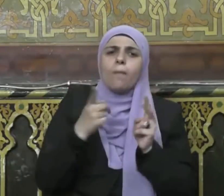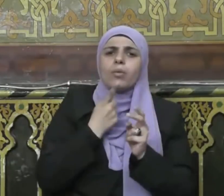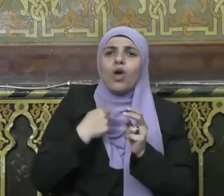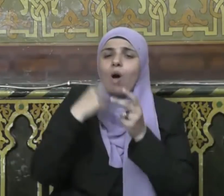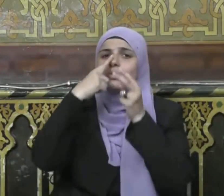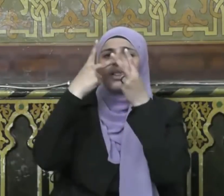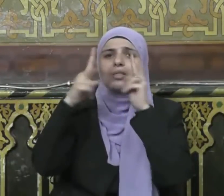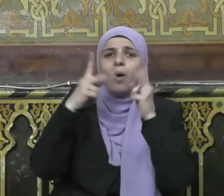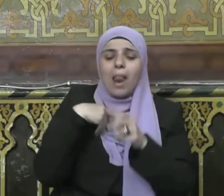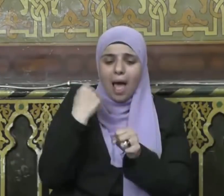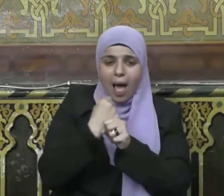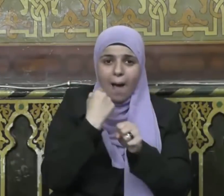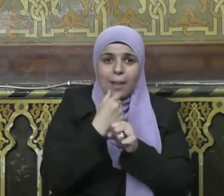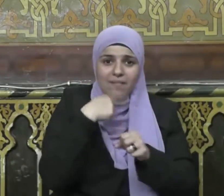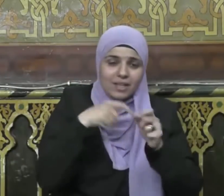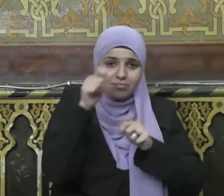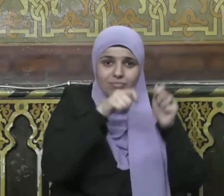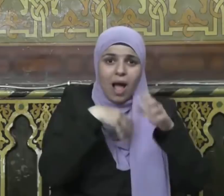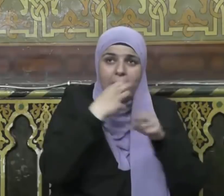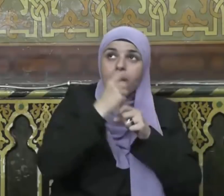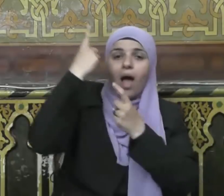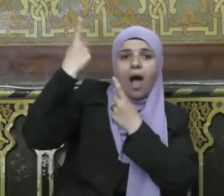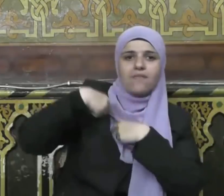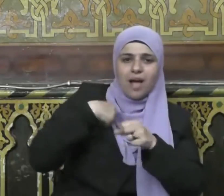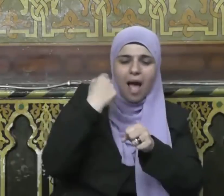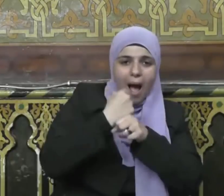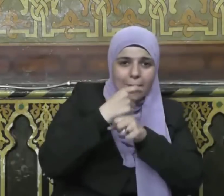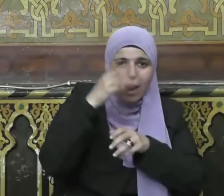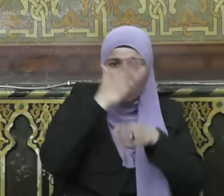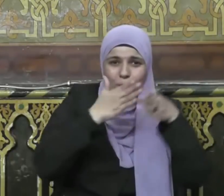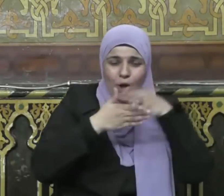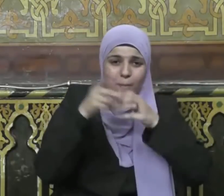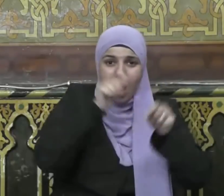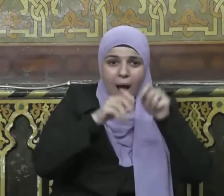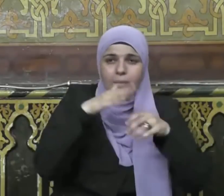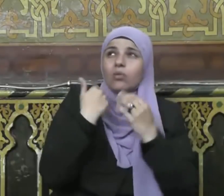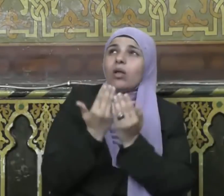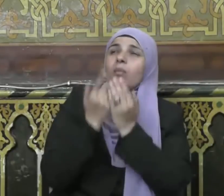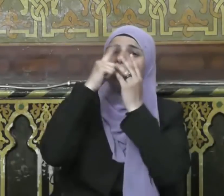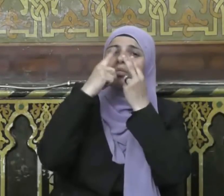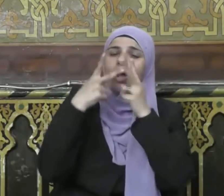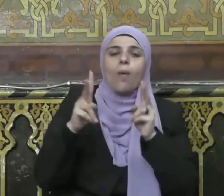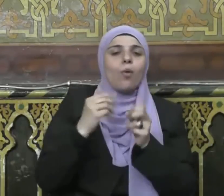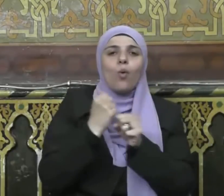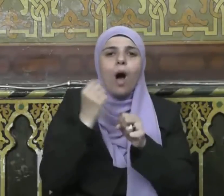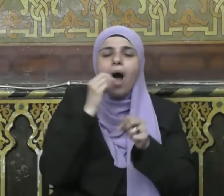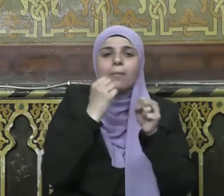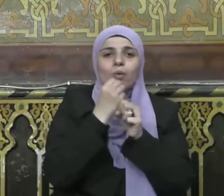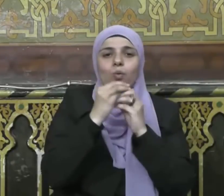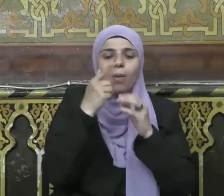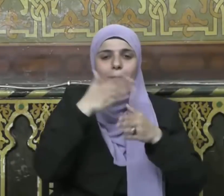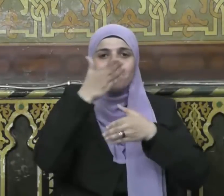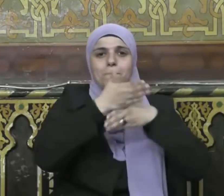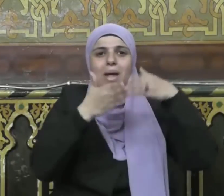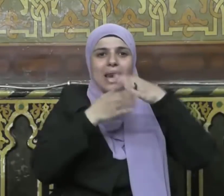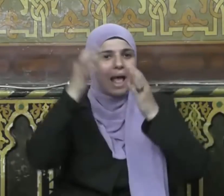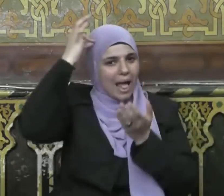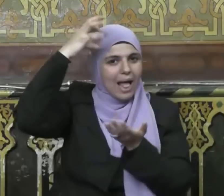إبراهيم عليه الصلاة والسلام يسأل ربه القبول وهو يؤدي عملاً جليلاً